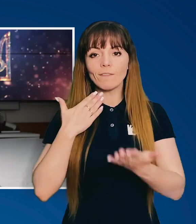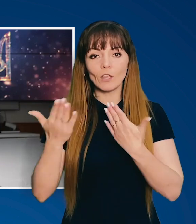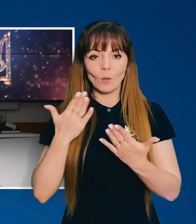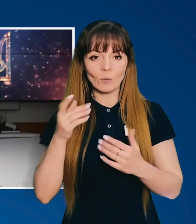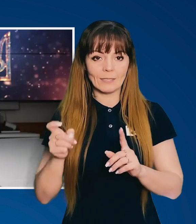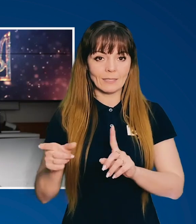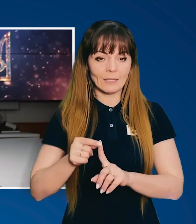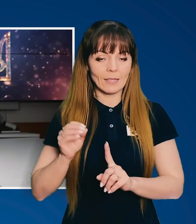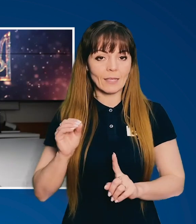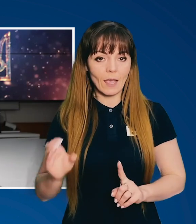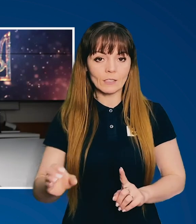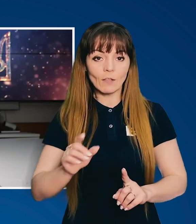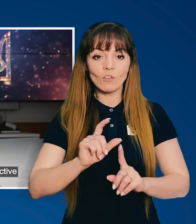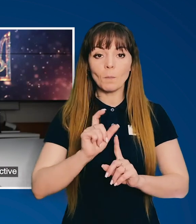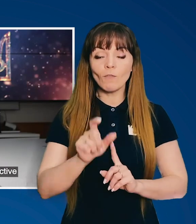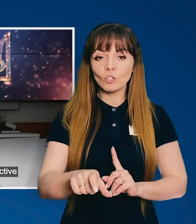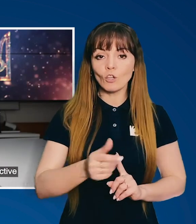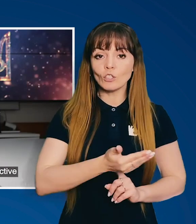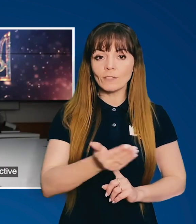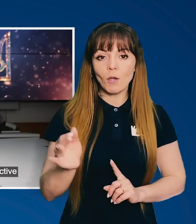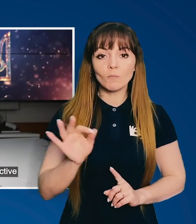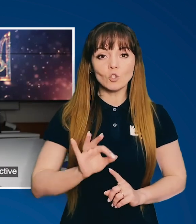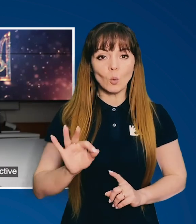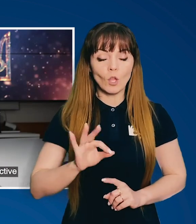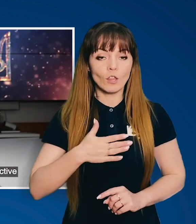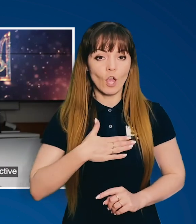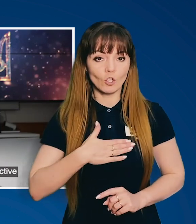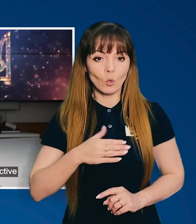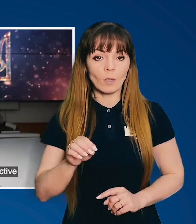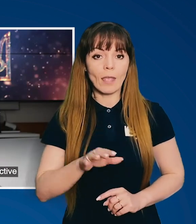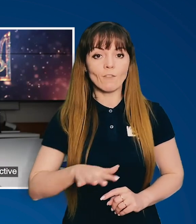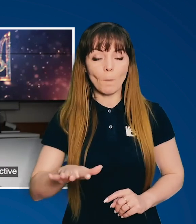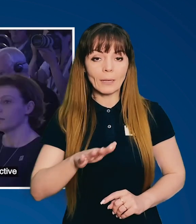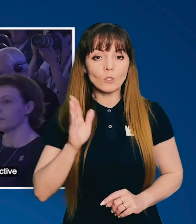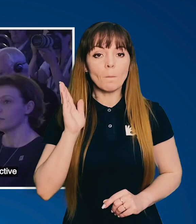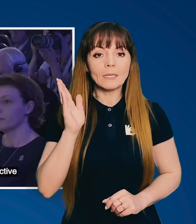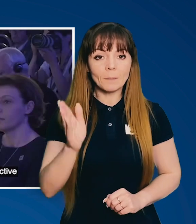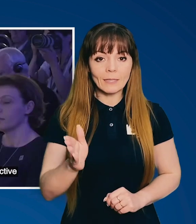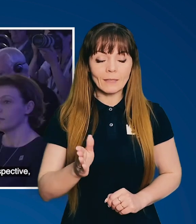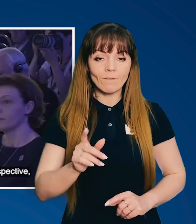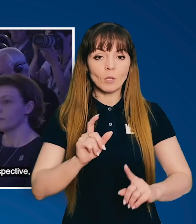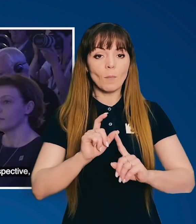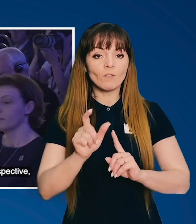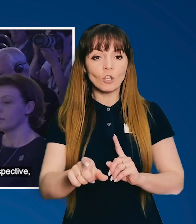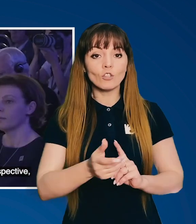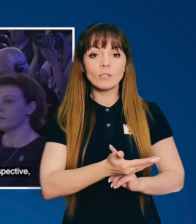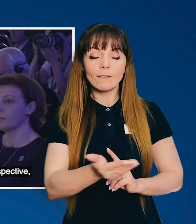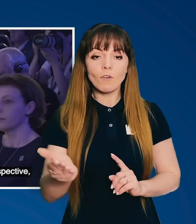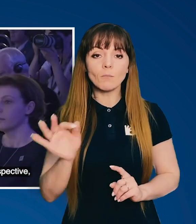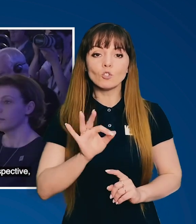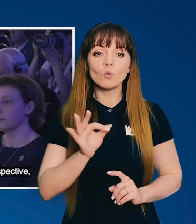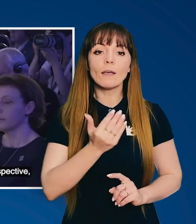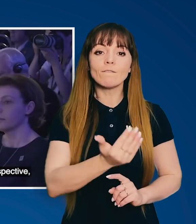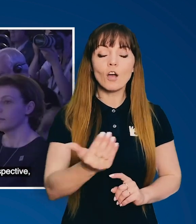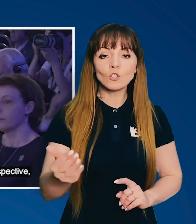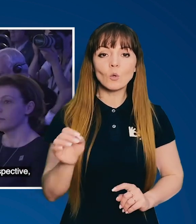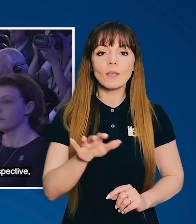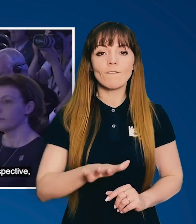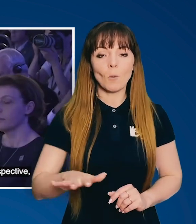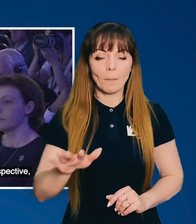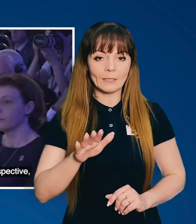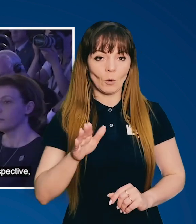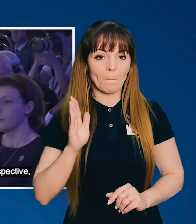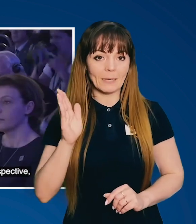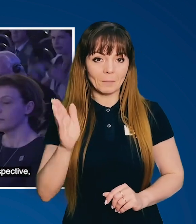відносинах з ЄС. Відповідаючи нам щодо нашої європейської перспективи, відповідаючи вам щодо